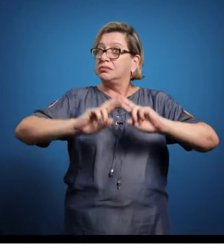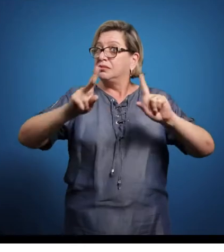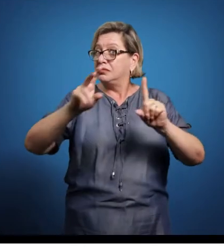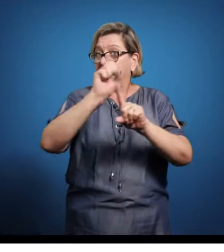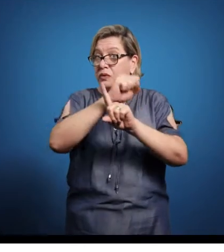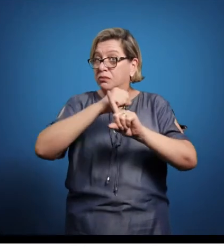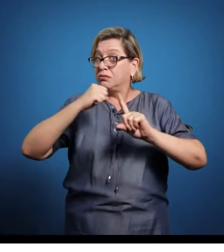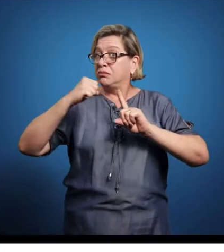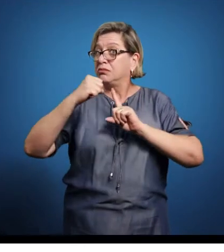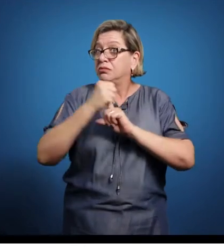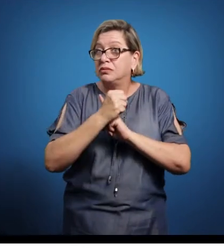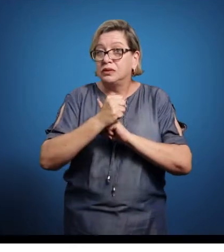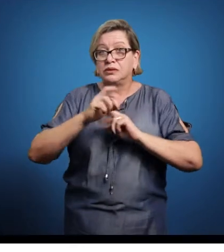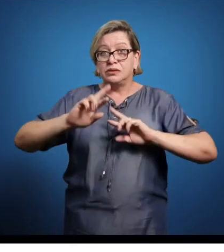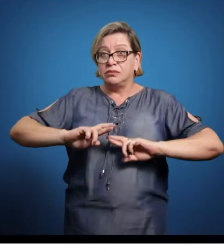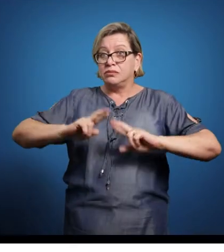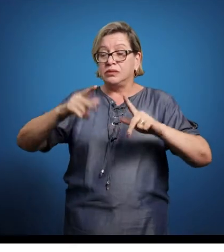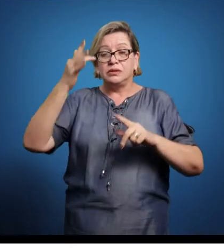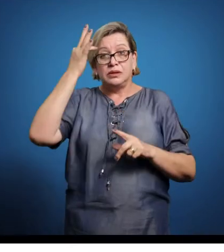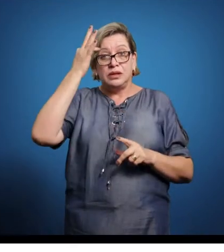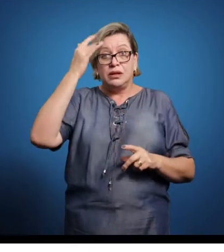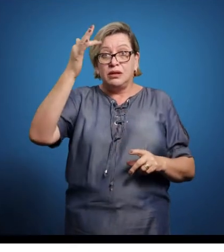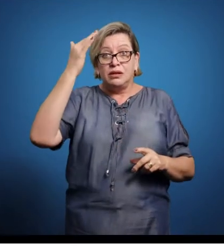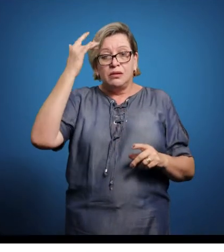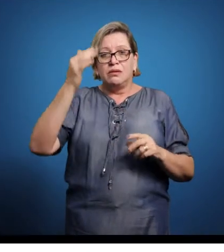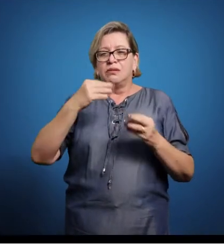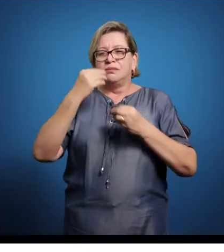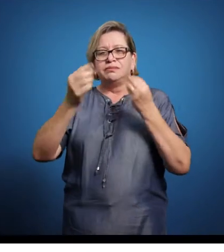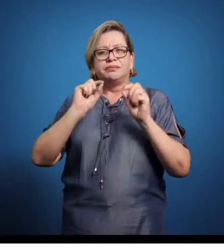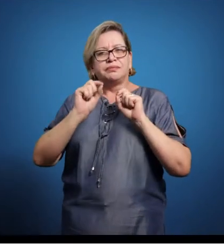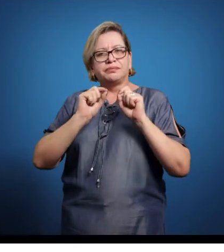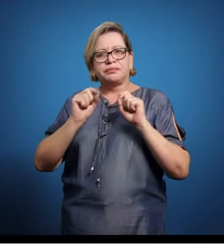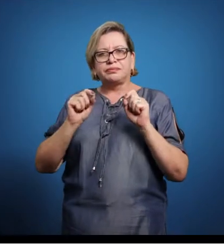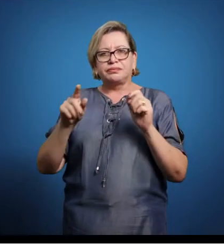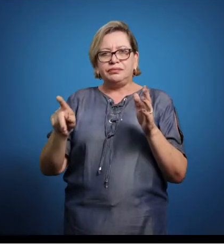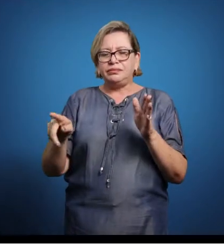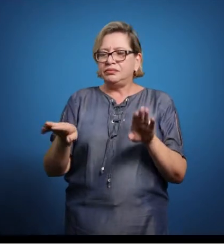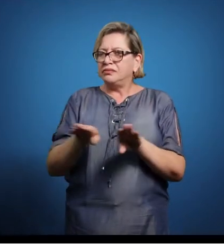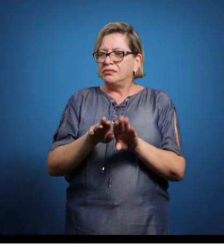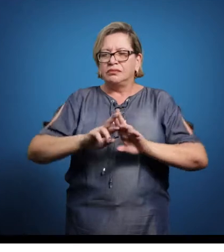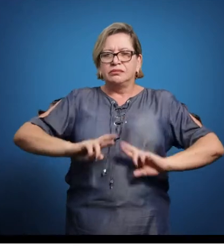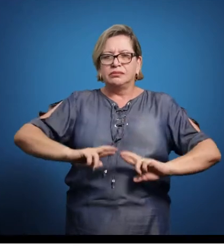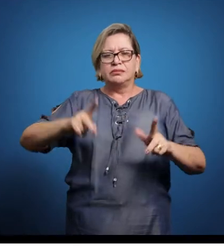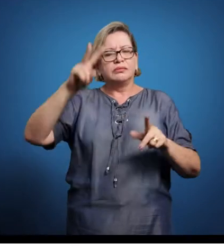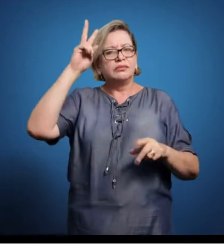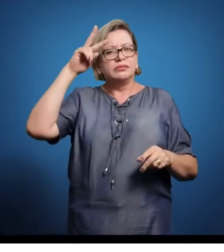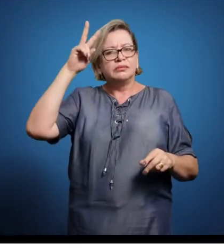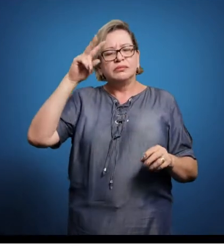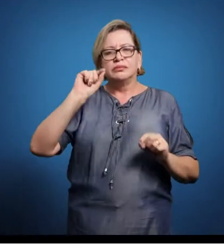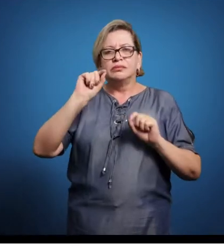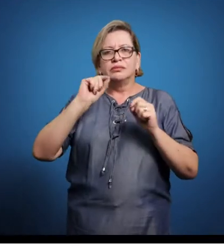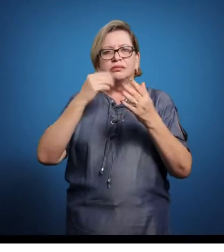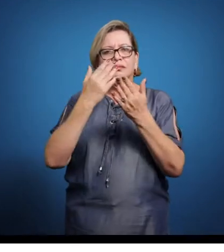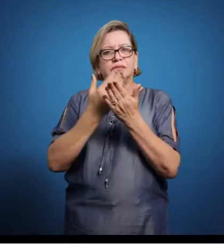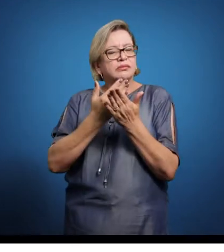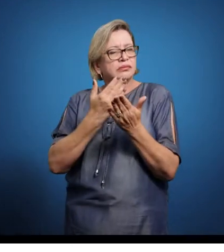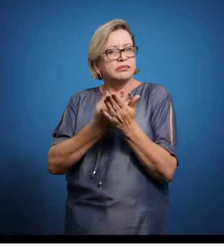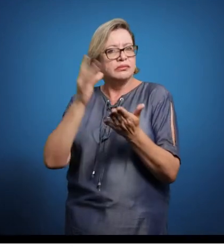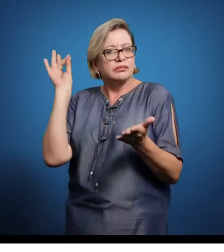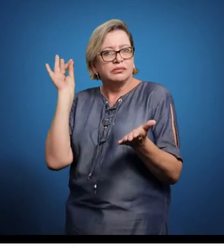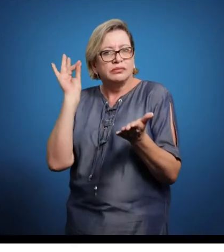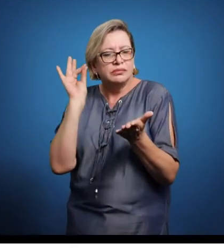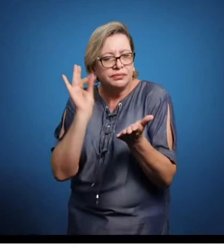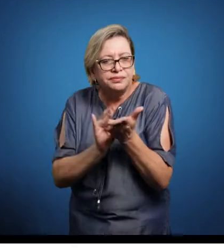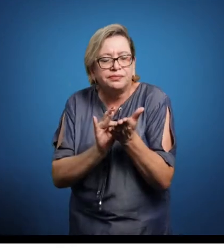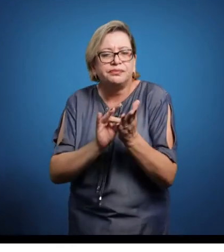sociologia, de filosofia política, do que propriamente história. Trata-se de estudar concretamente,